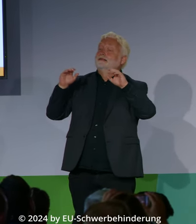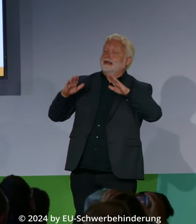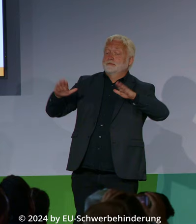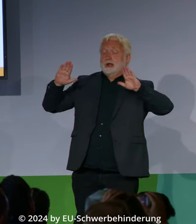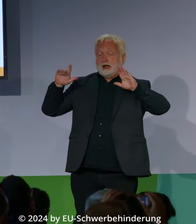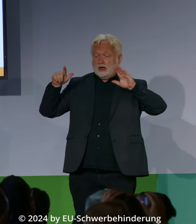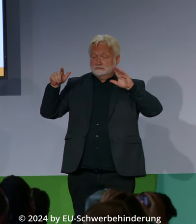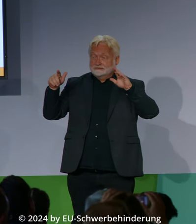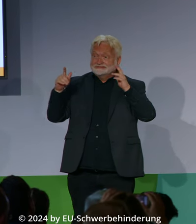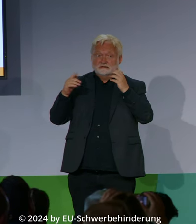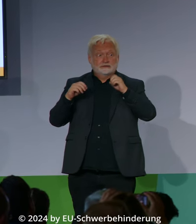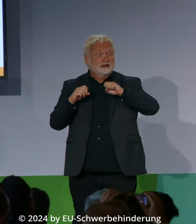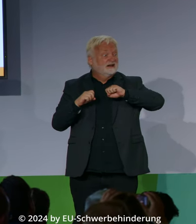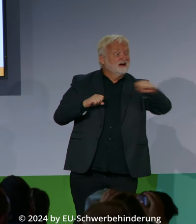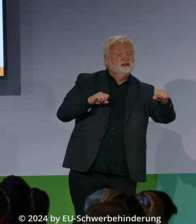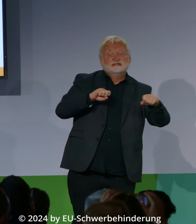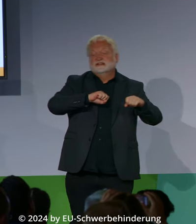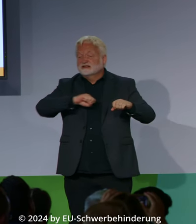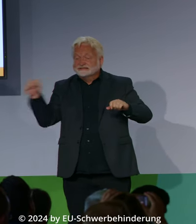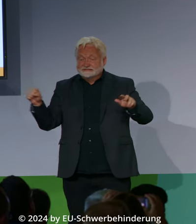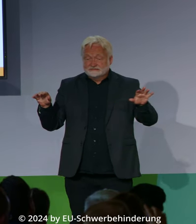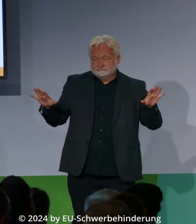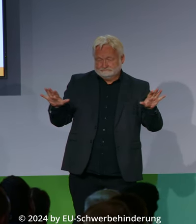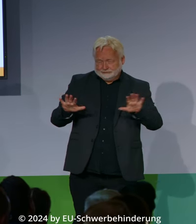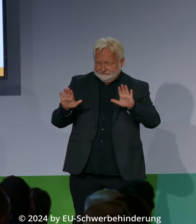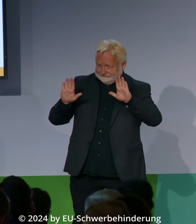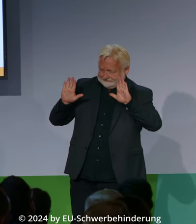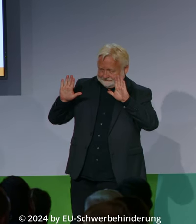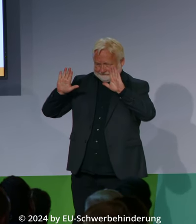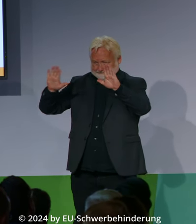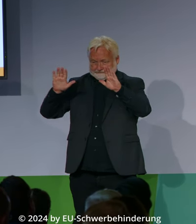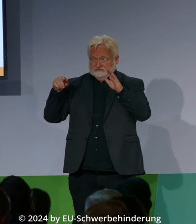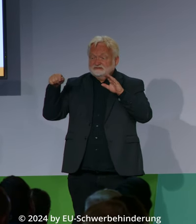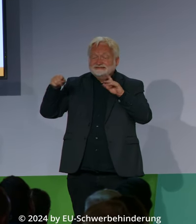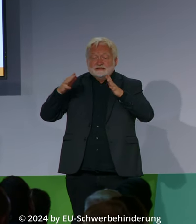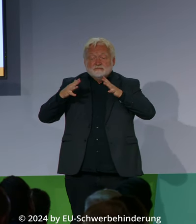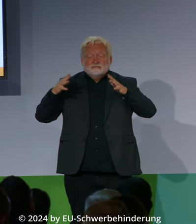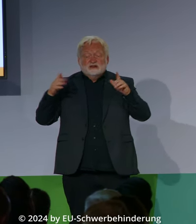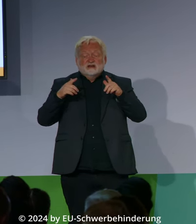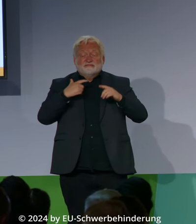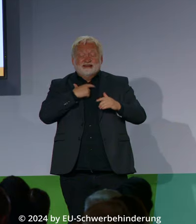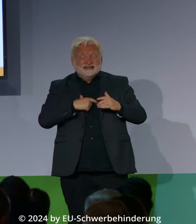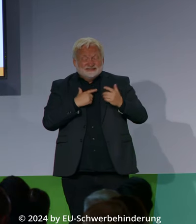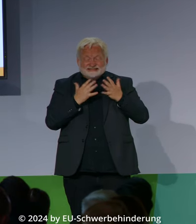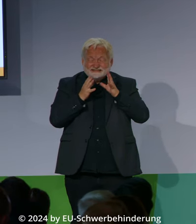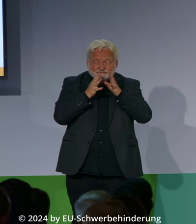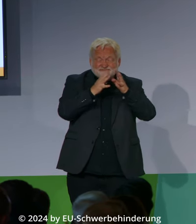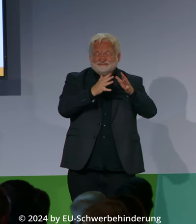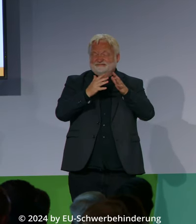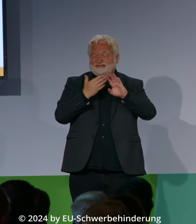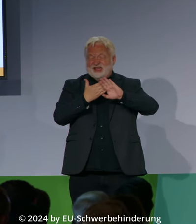Behinderung als Belastungsfaktor verächtlich gemacht werden. Das ist unerträglich. Solche